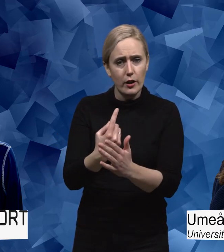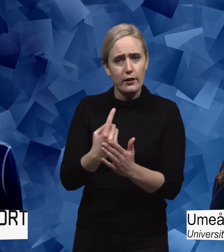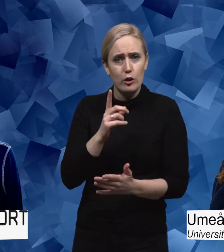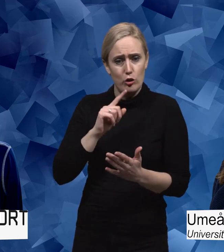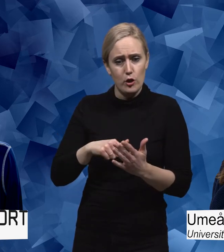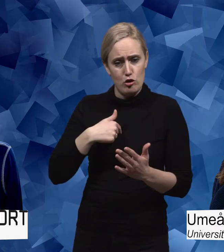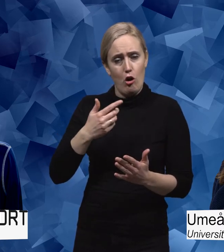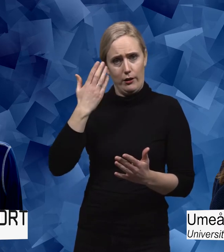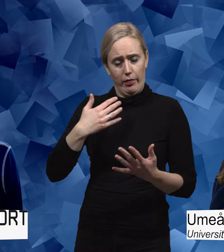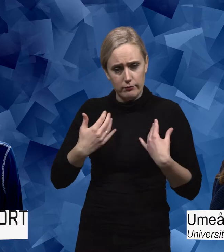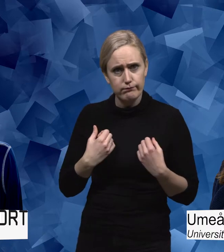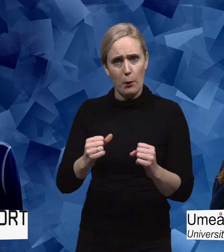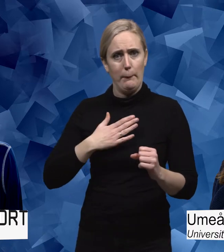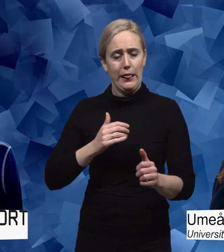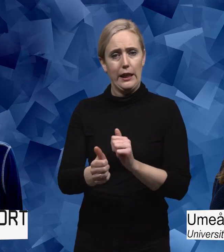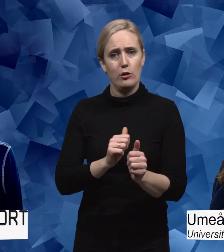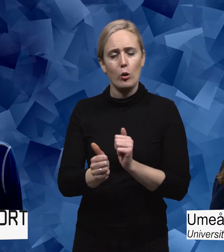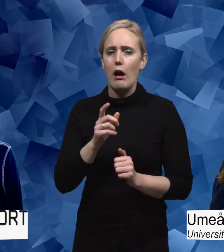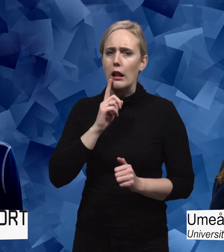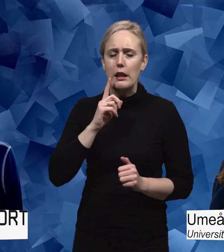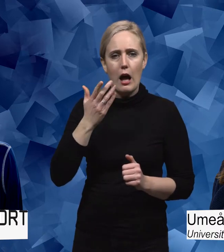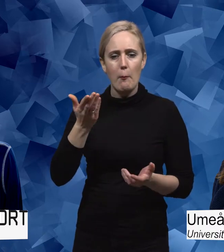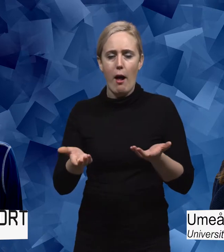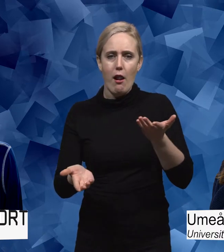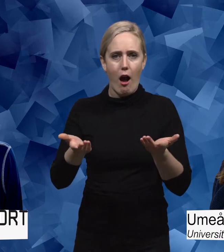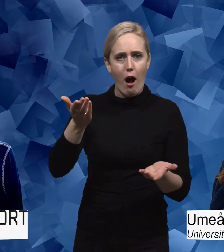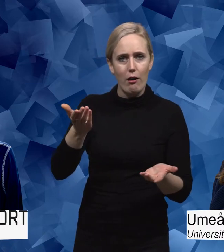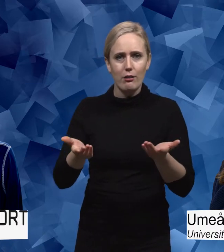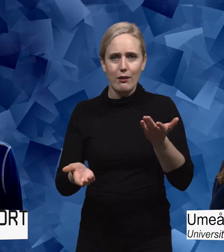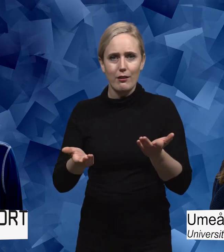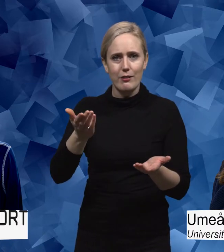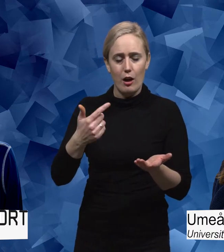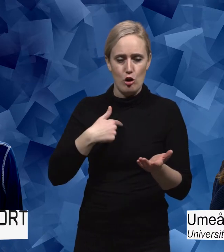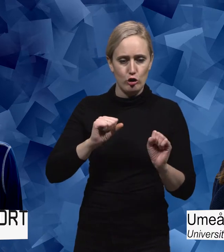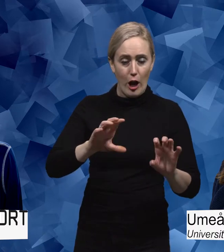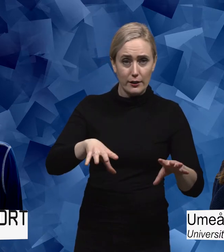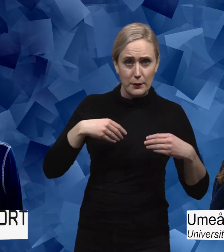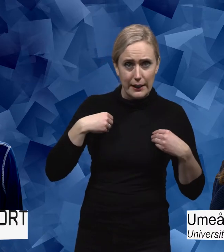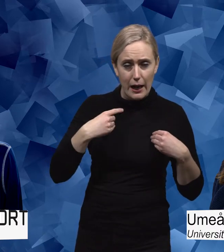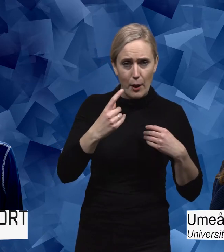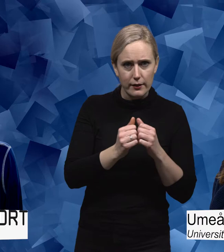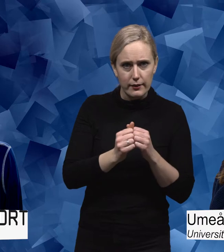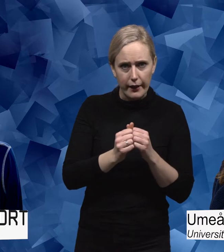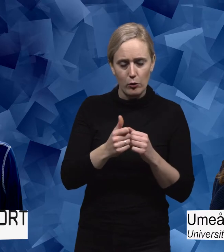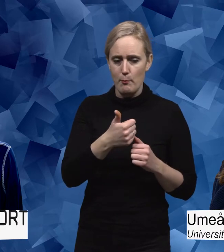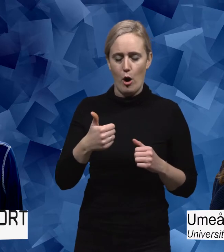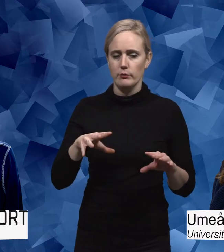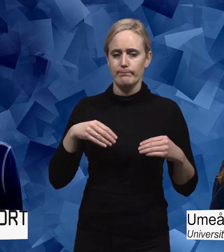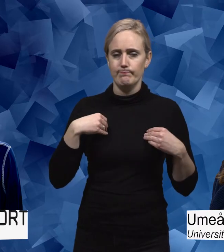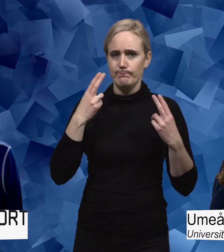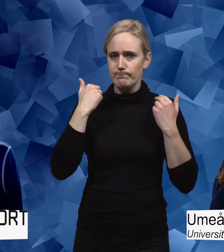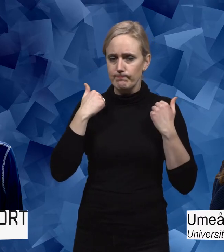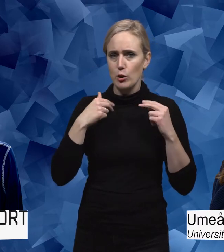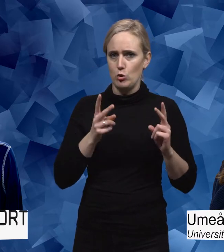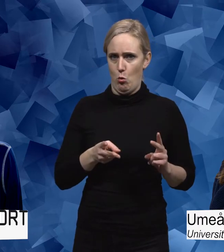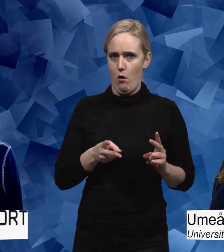förutsättningar att kunna bedriva din idrott. Så hela tiden är det ju en balansgång mellan att på något sätt acceptera och underkasta